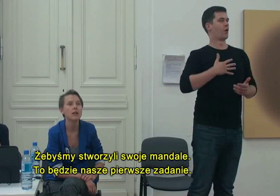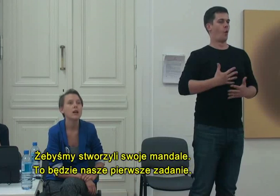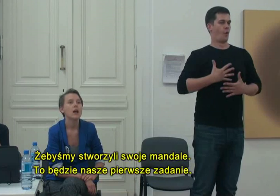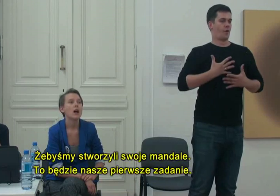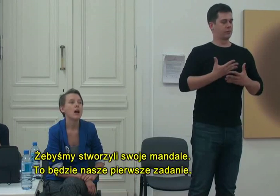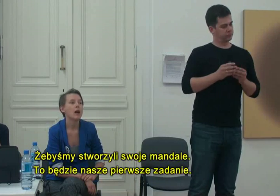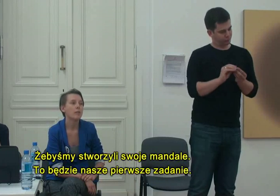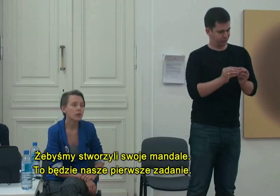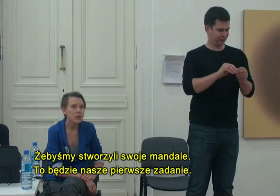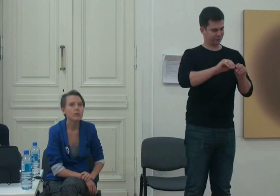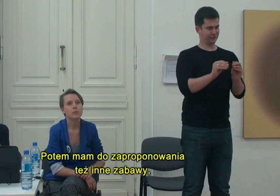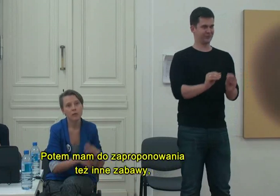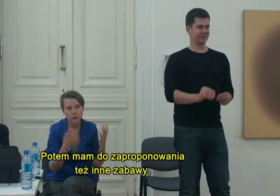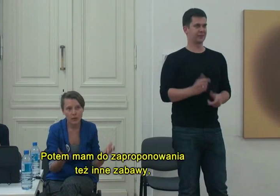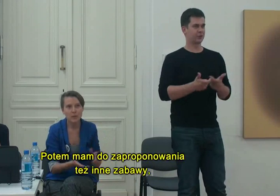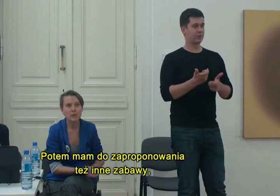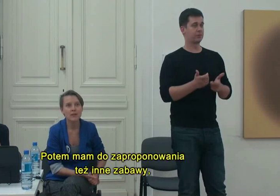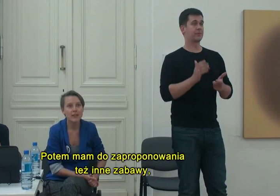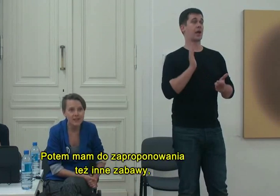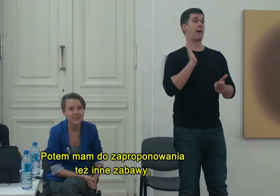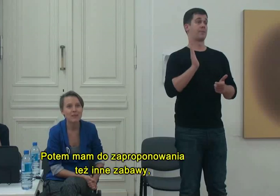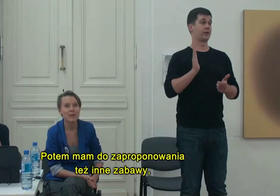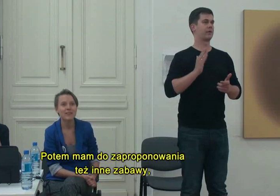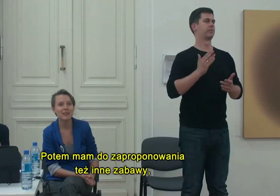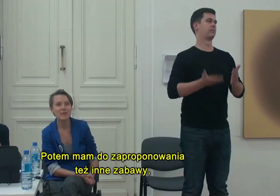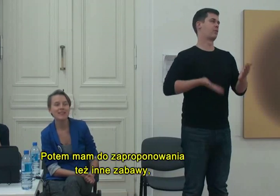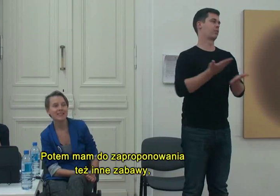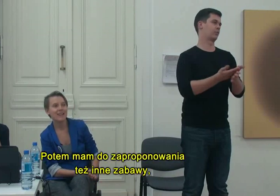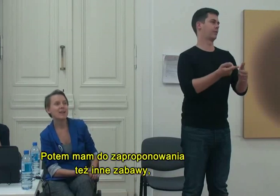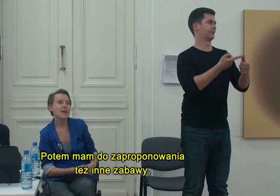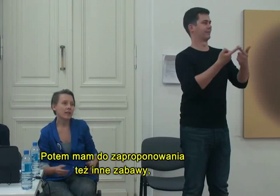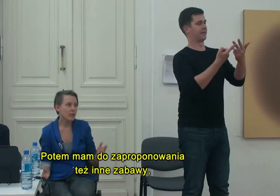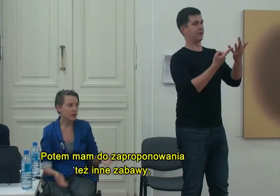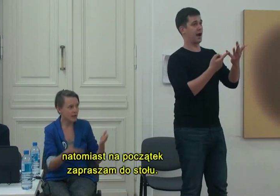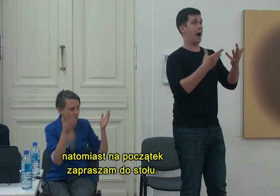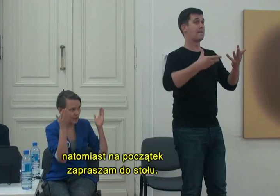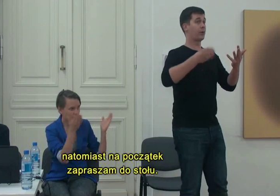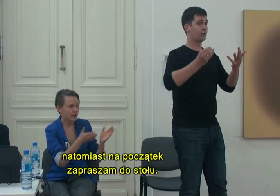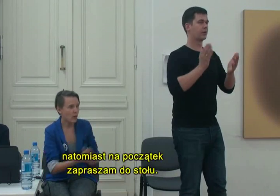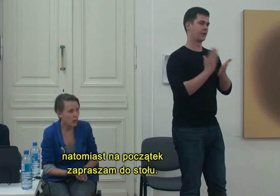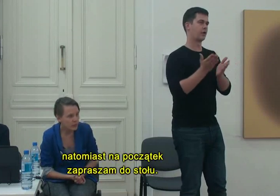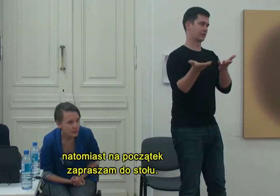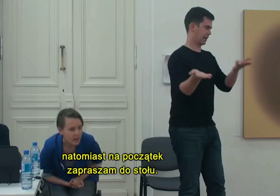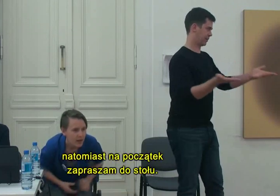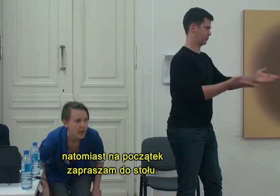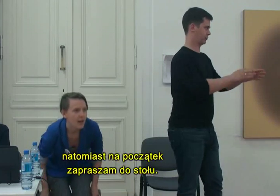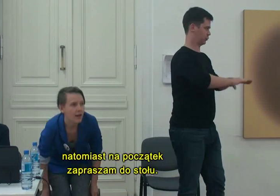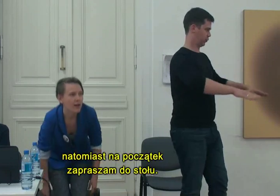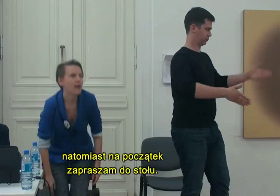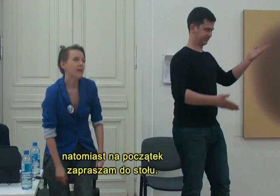zadanie. Potem mam jeszcze do zaproponowania inne zabawy. Natomiast na początek zapraszam do stołu.